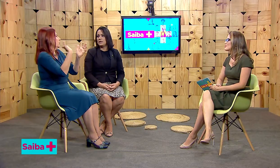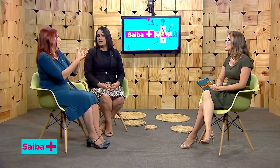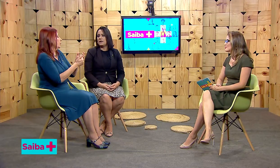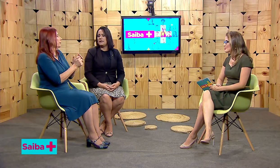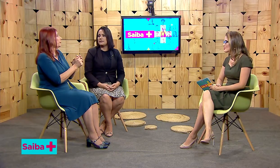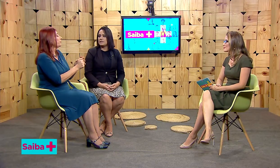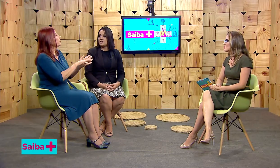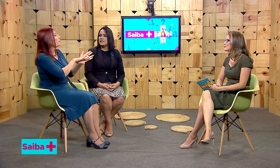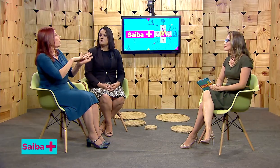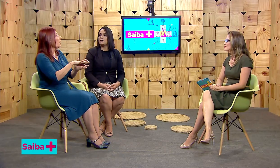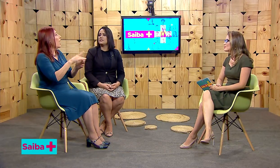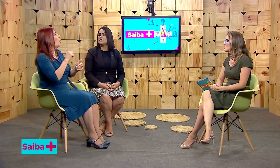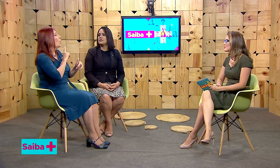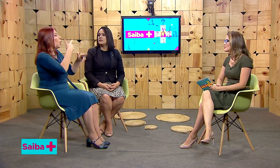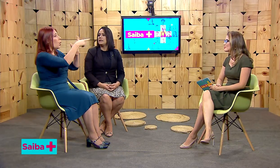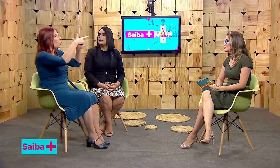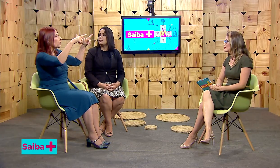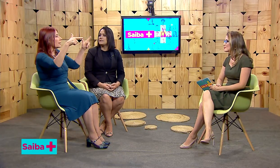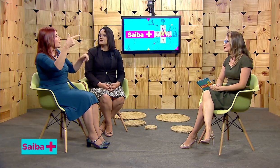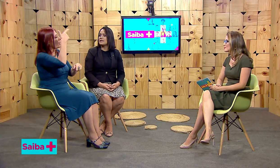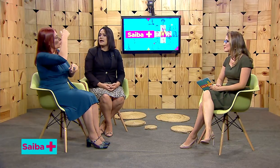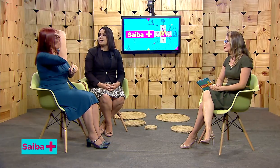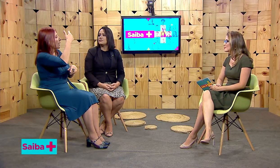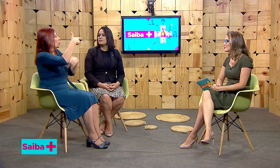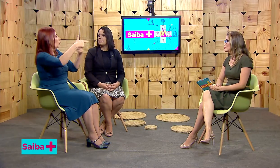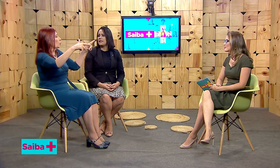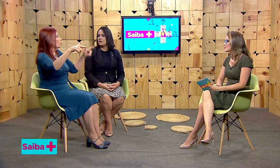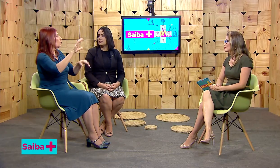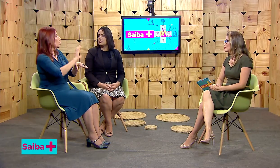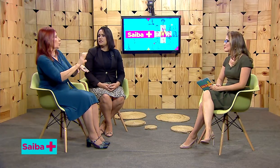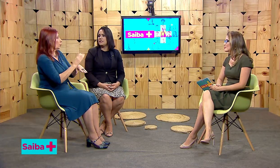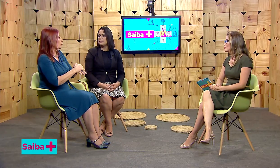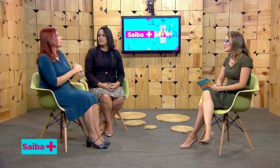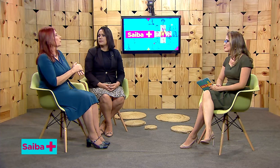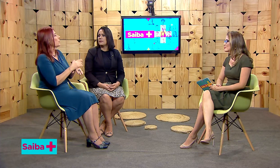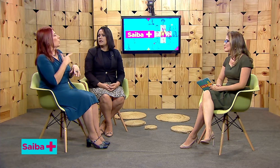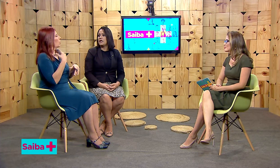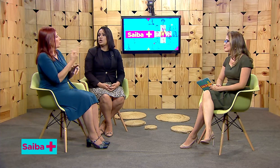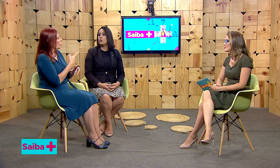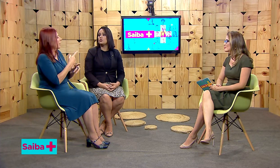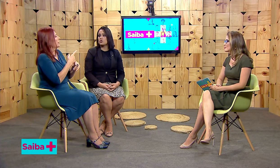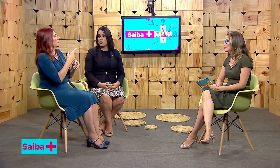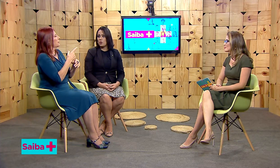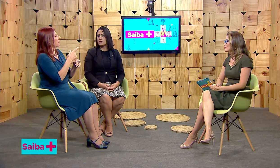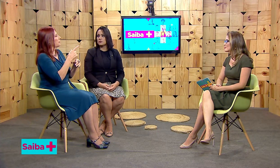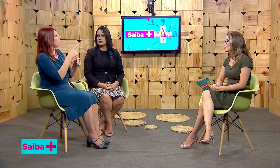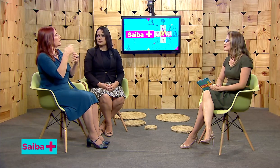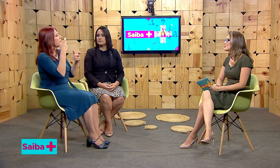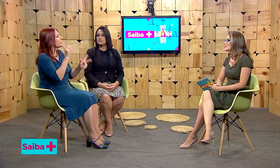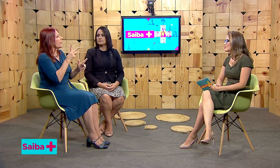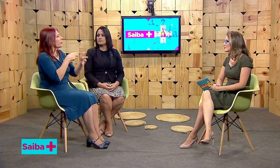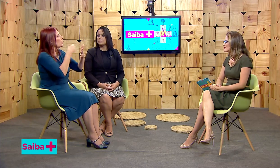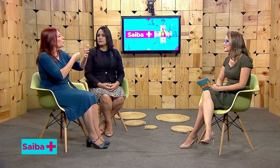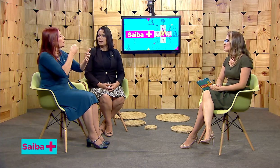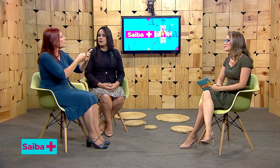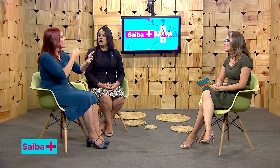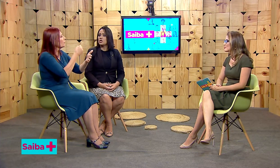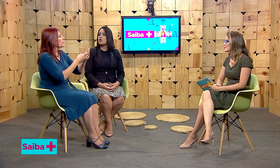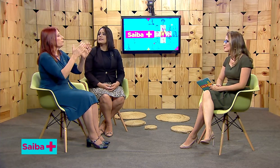Em letras Libras, língua de sinais, pedagogia. Em outros cursos, nós